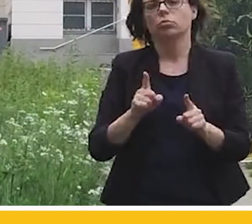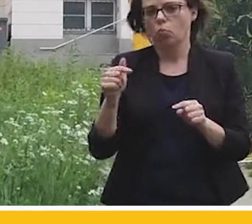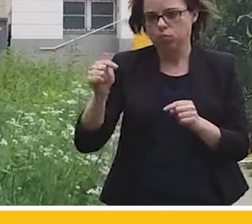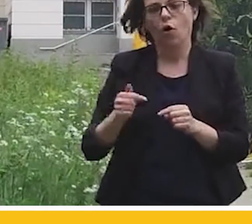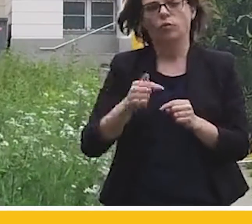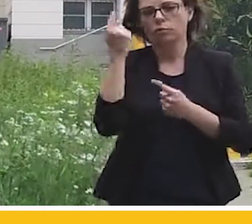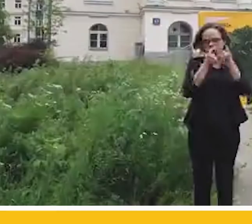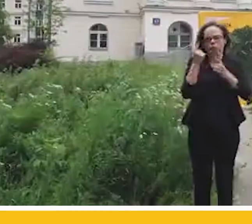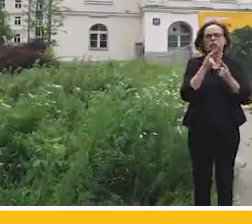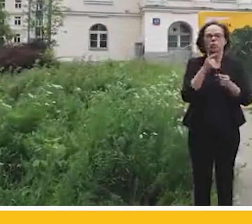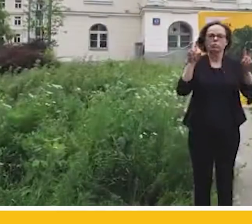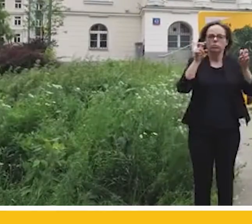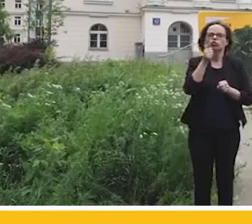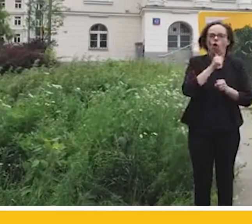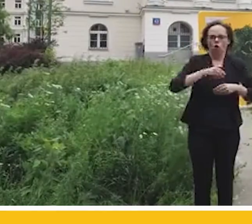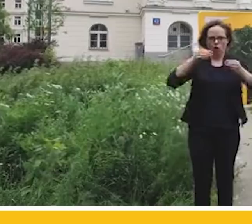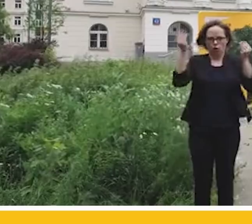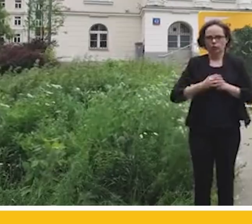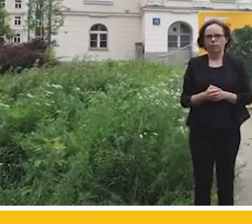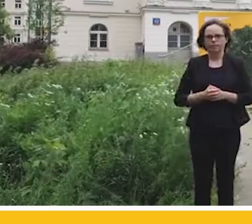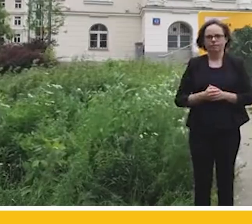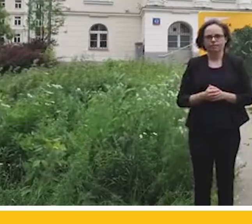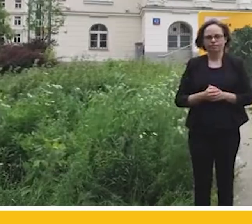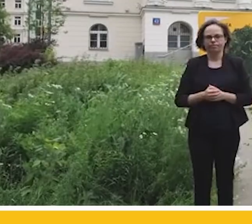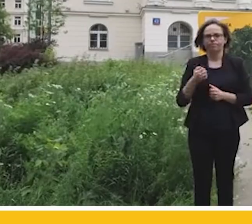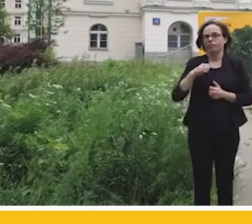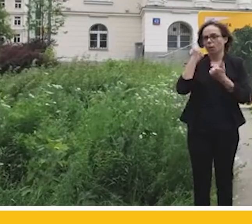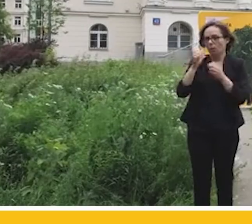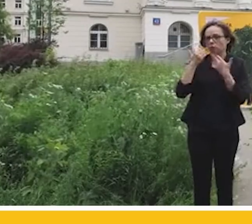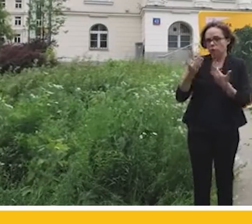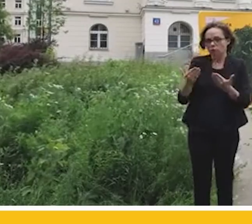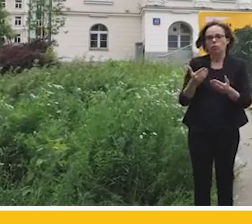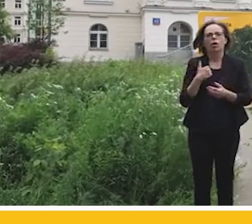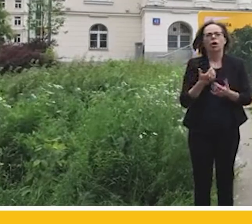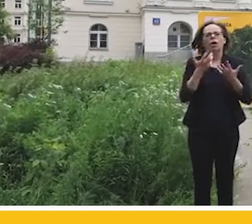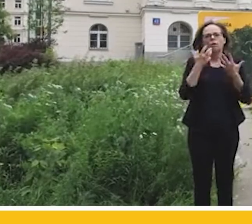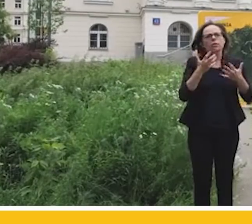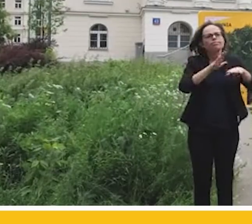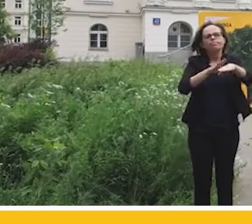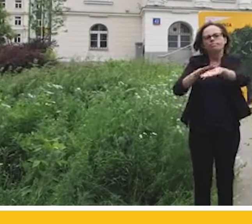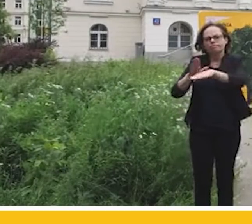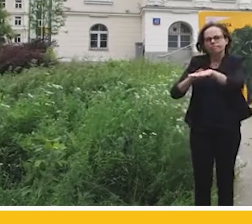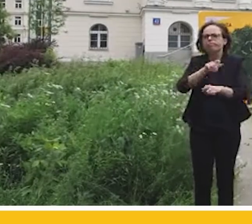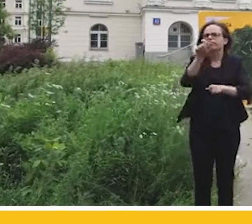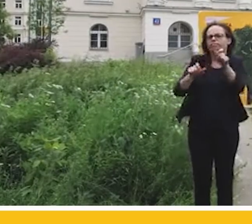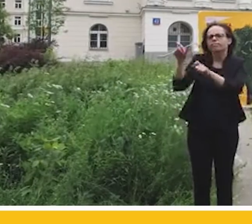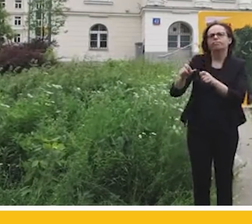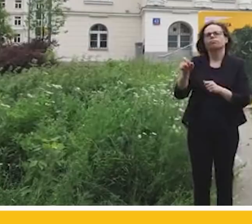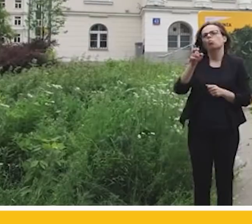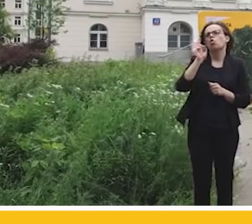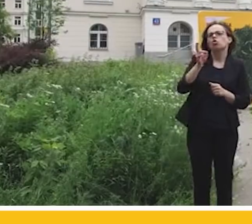Dziękuję. Dziękuję bardzo, Krzysztof. Ja chciałbym na moment zwrócić się do wszystkich tych, do których nie przemawiają